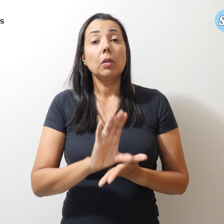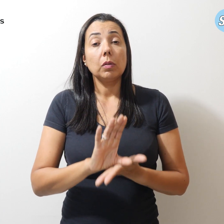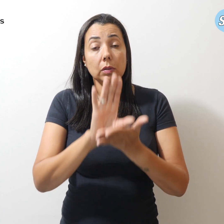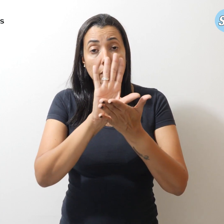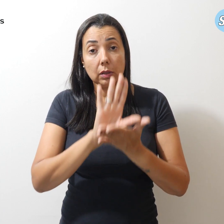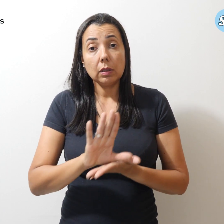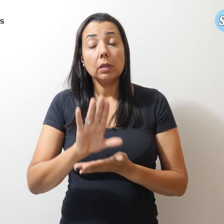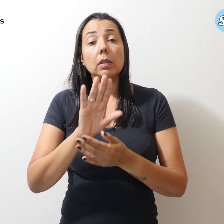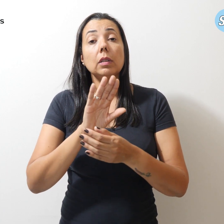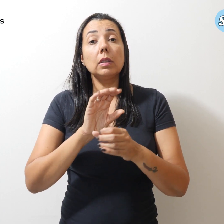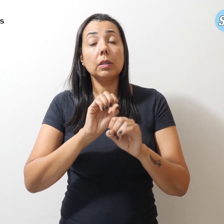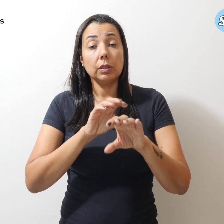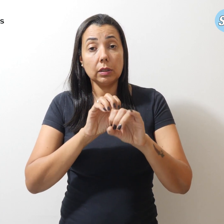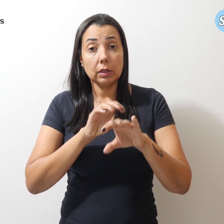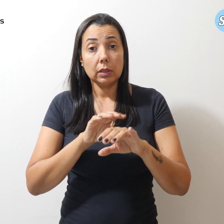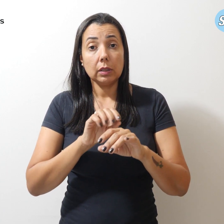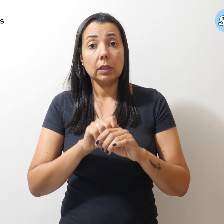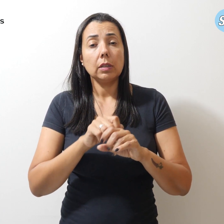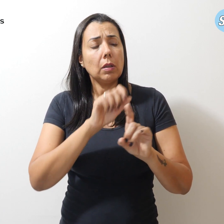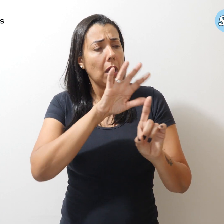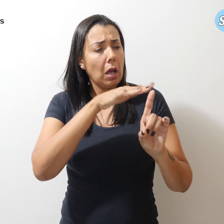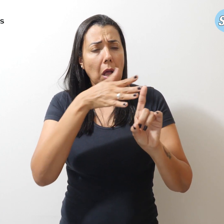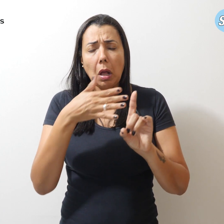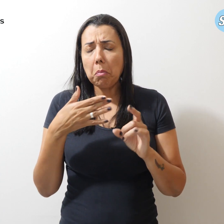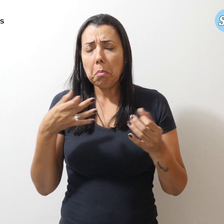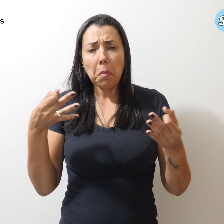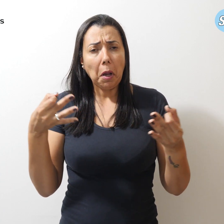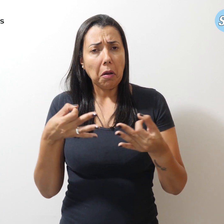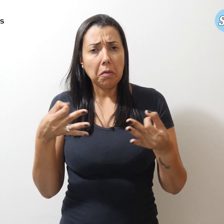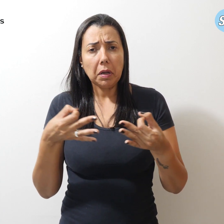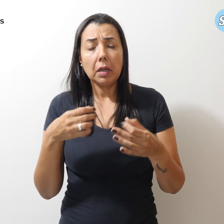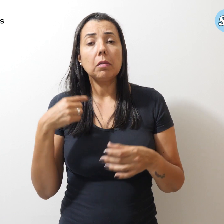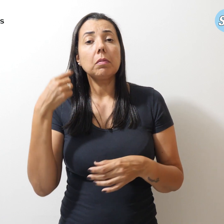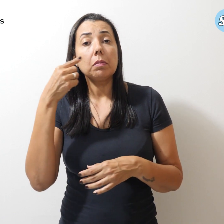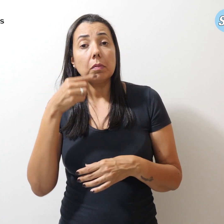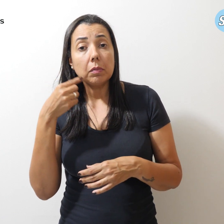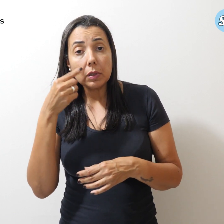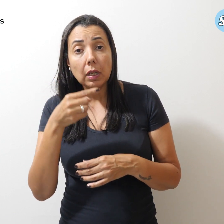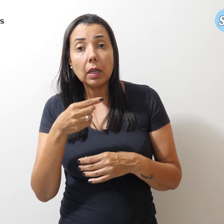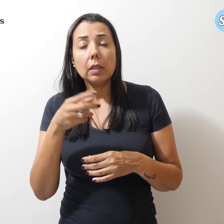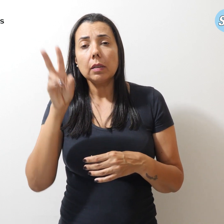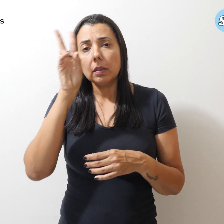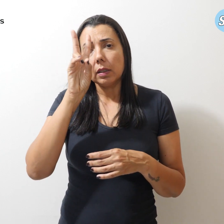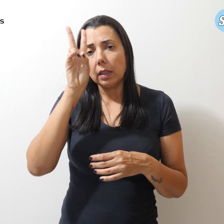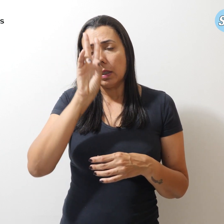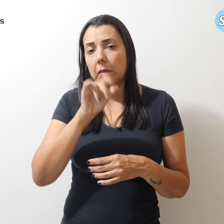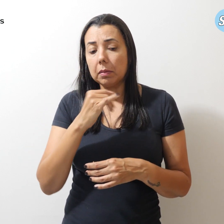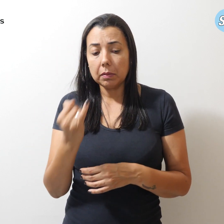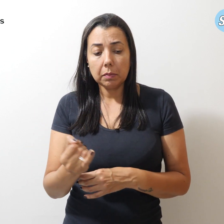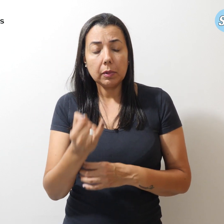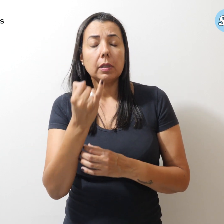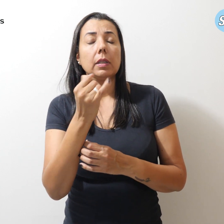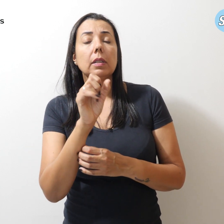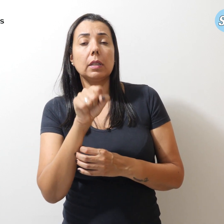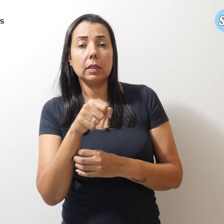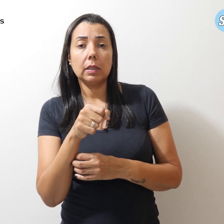Educação as elogiam. Deputados enfatizam a importância de um ensino